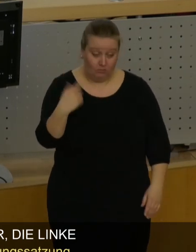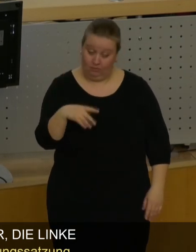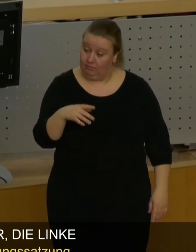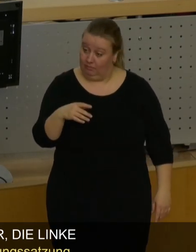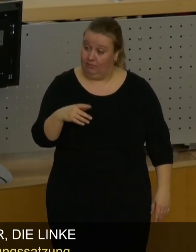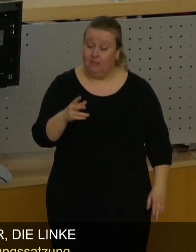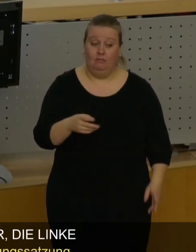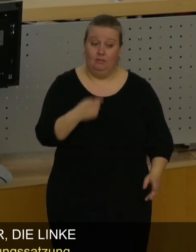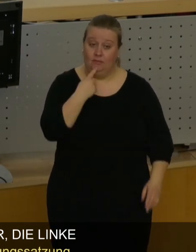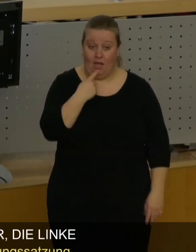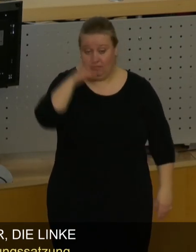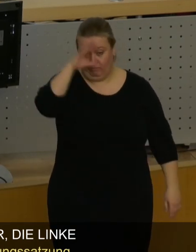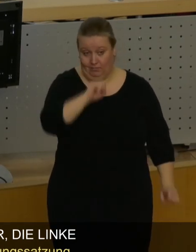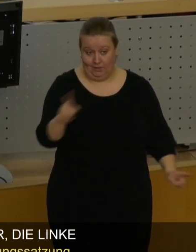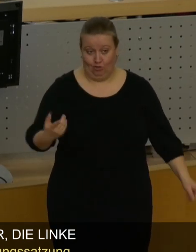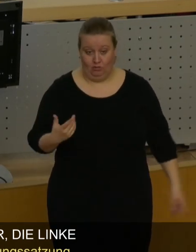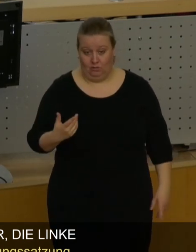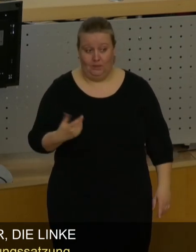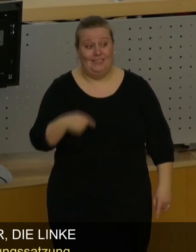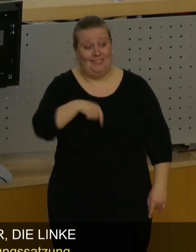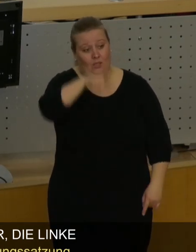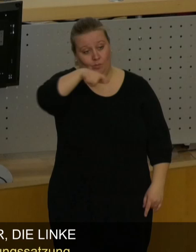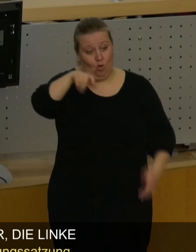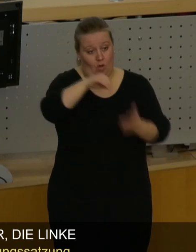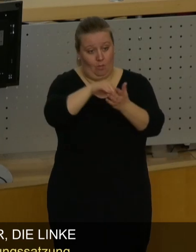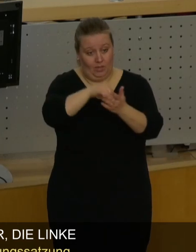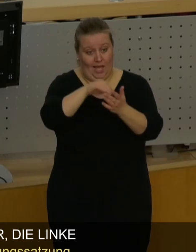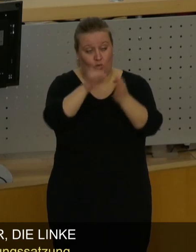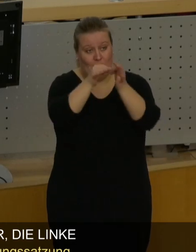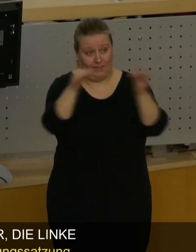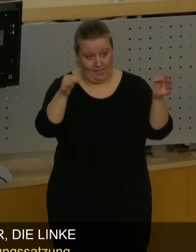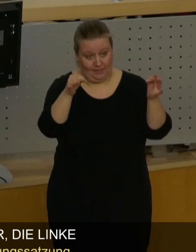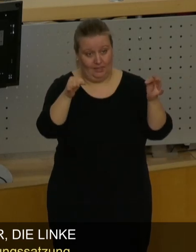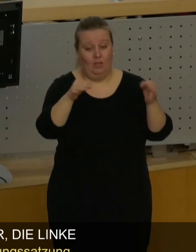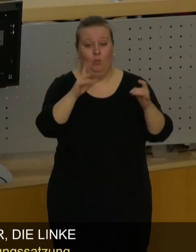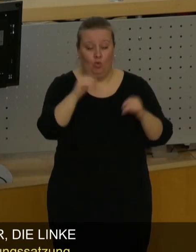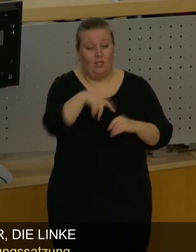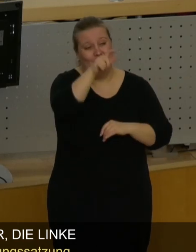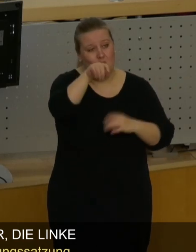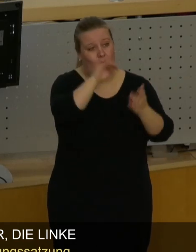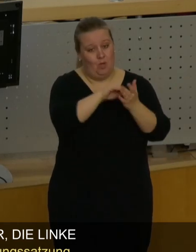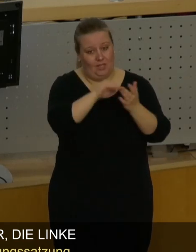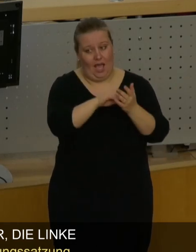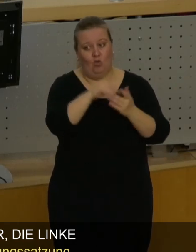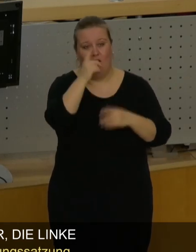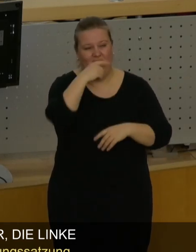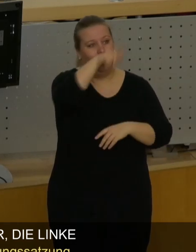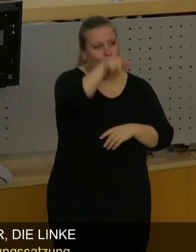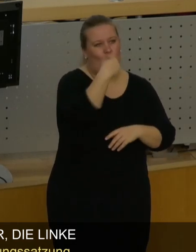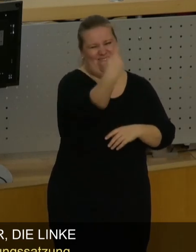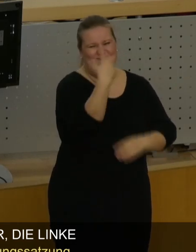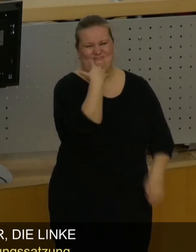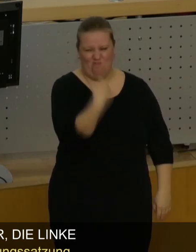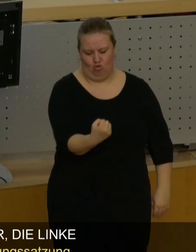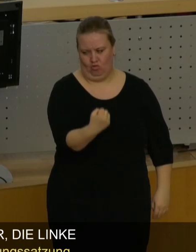sozusagen der Sache einfach nicht verstanden hat. Diese Bürgerbeteiligungssatzung regelt, dass es Bürgerbeteiligung gibt, wenn die Bürger das